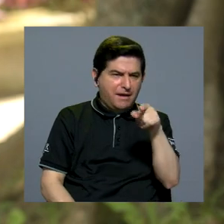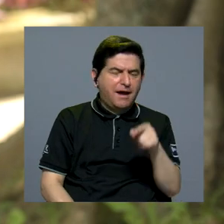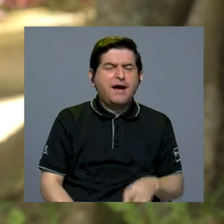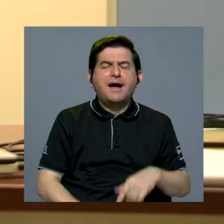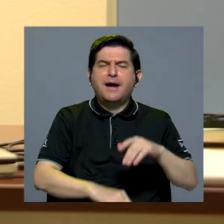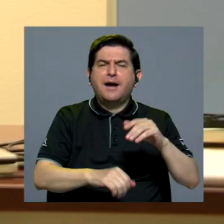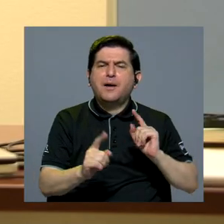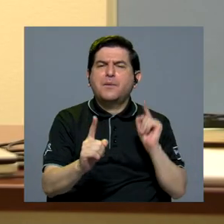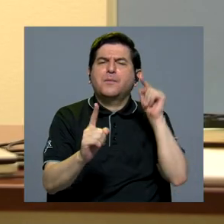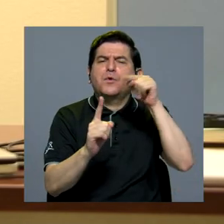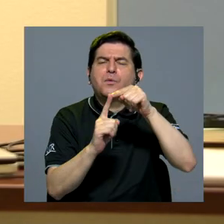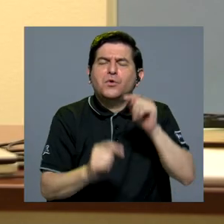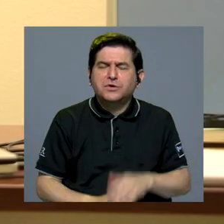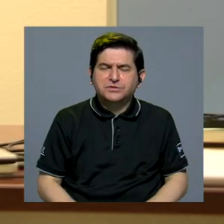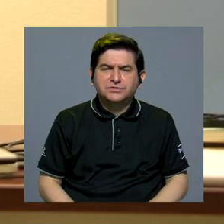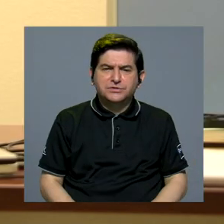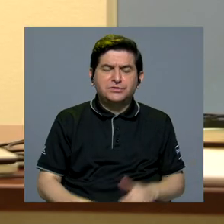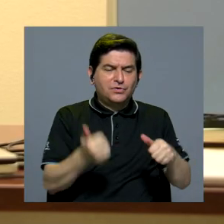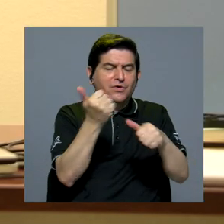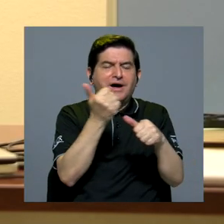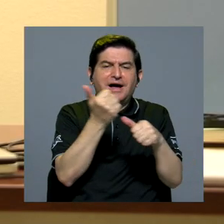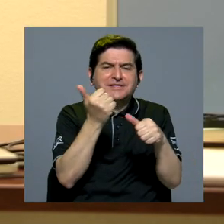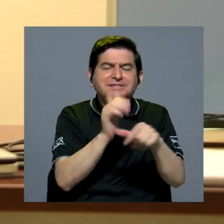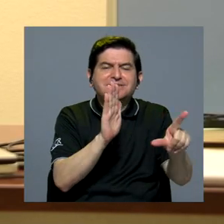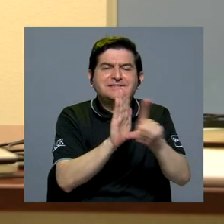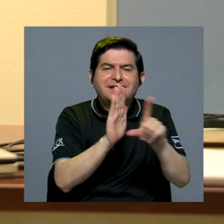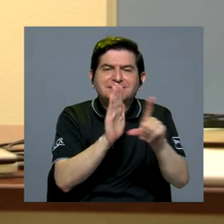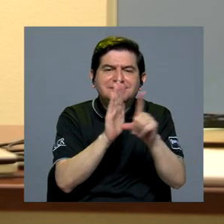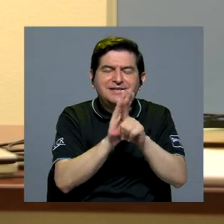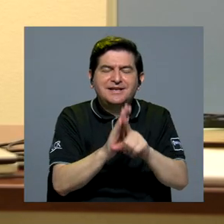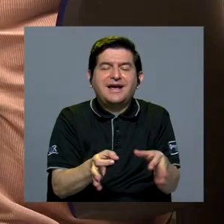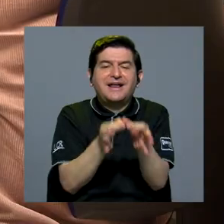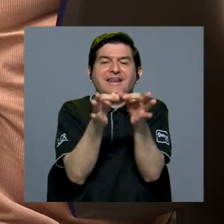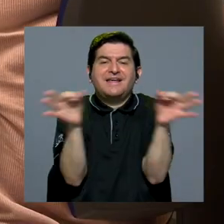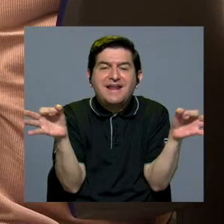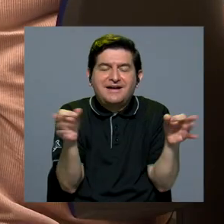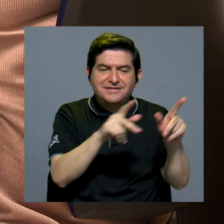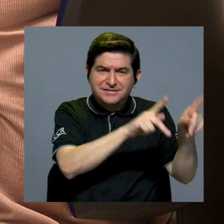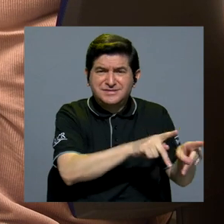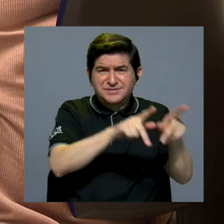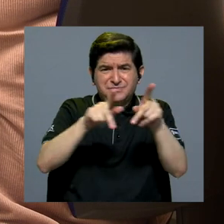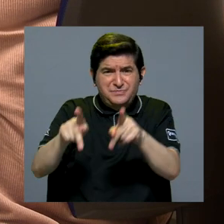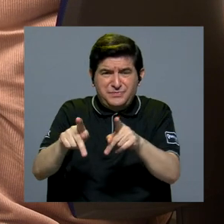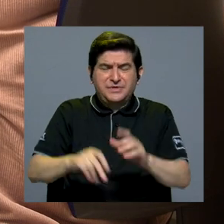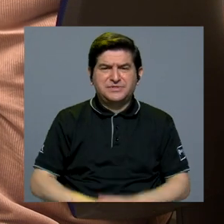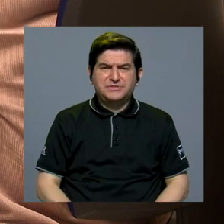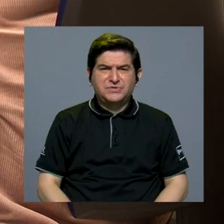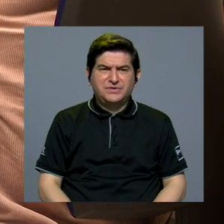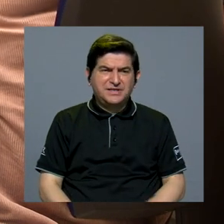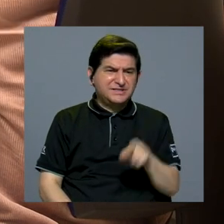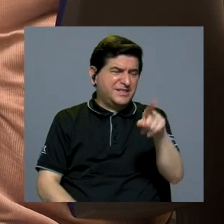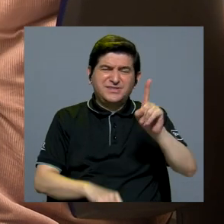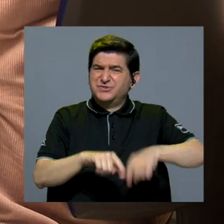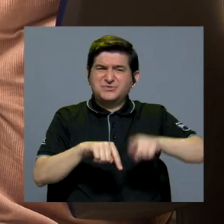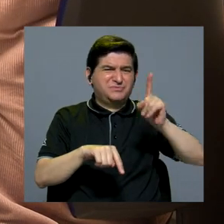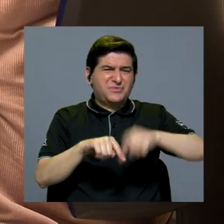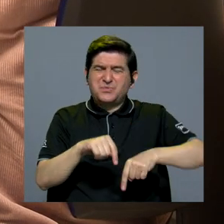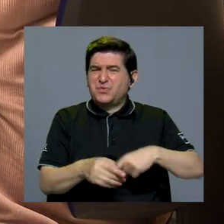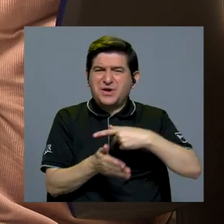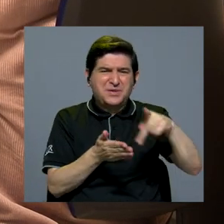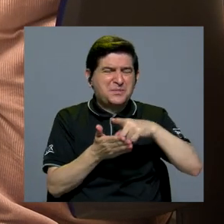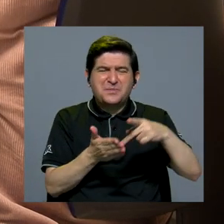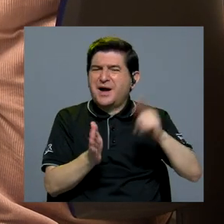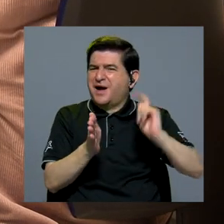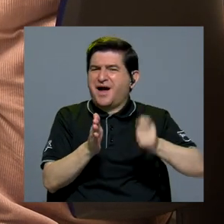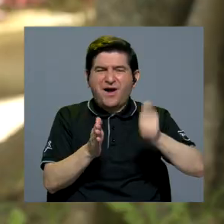establece con el propósito de brindar asistencia legal gratuita a personas que básicamente no pueden pagar